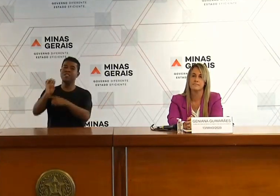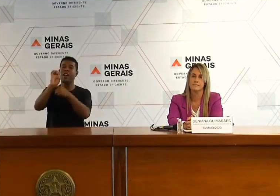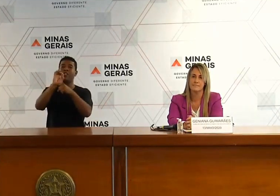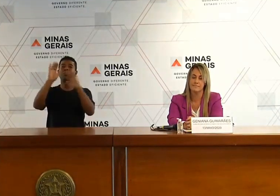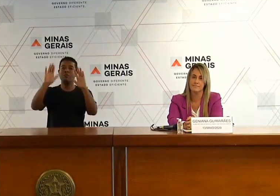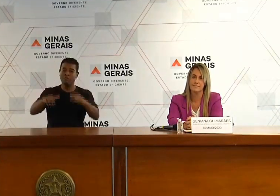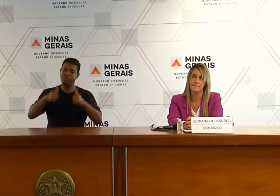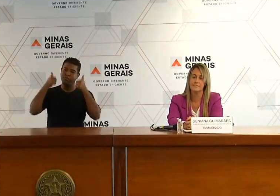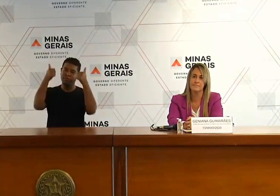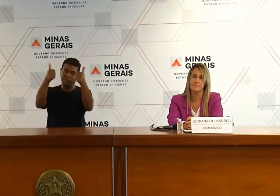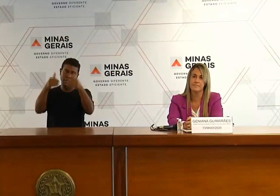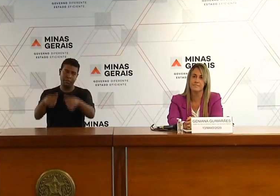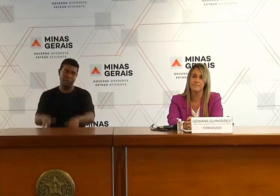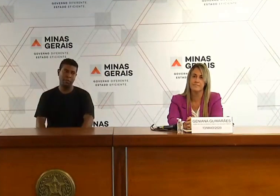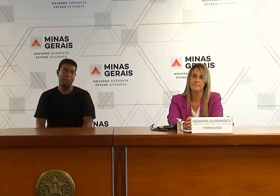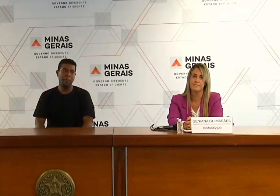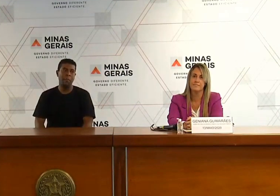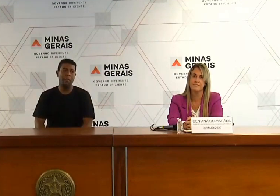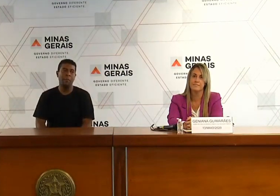Estado eficiente.